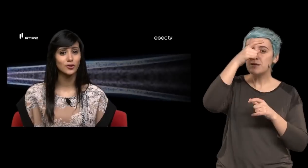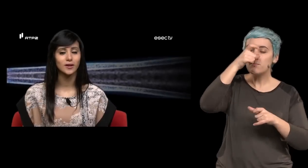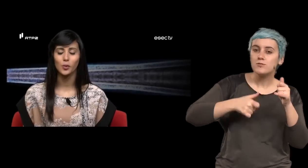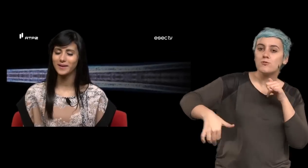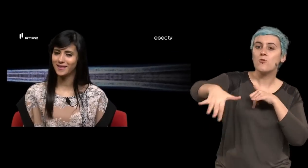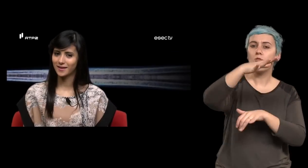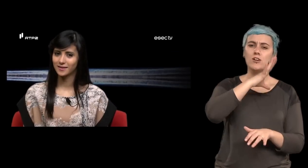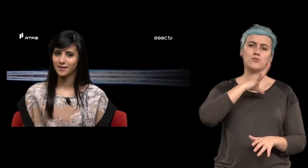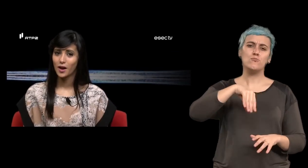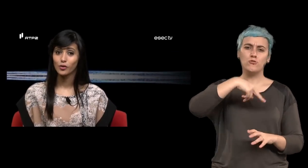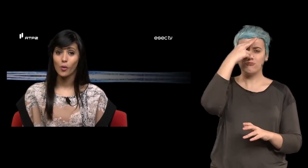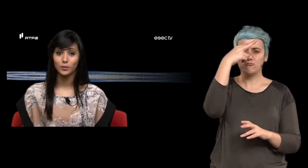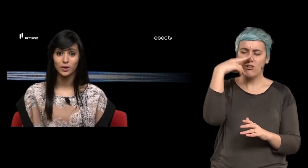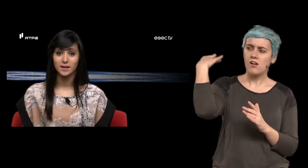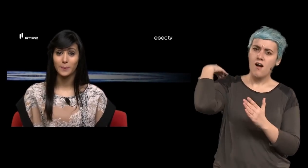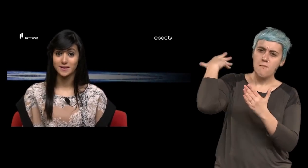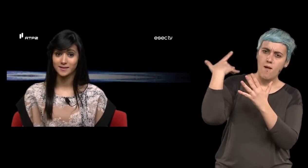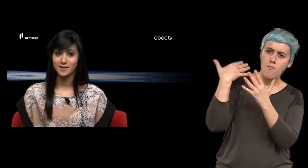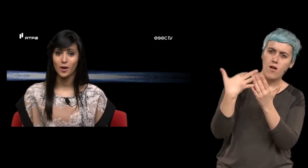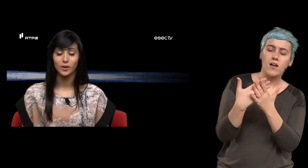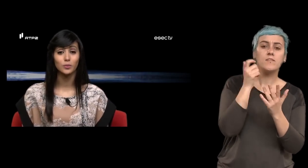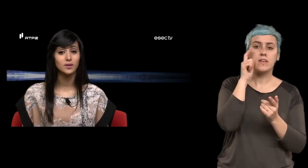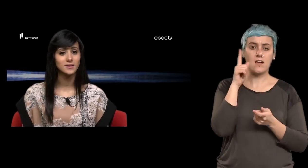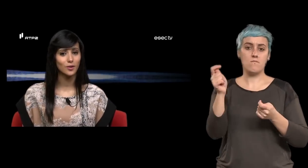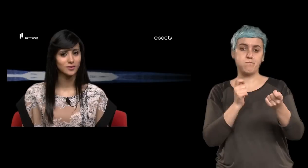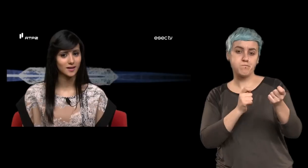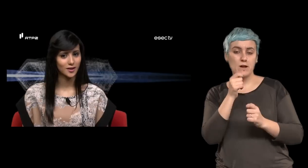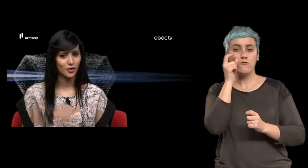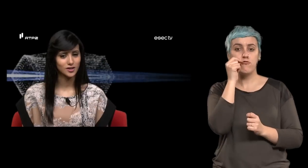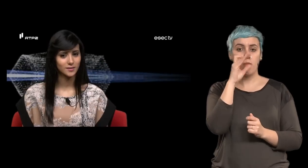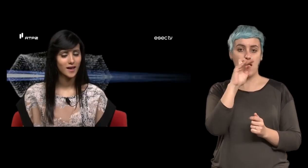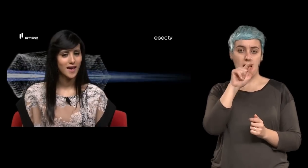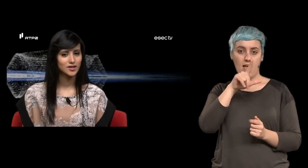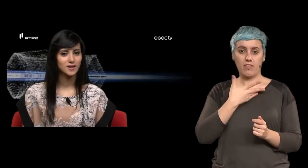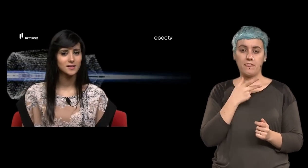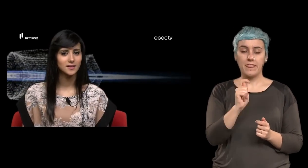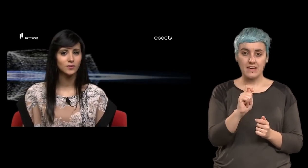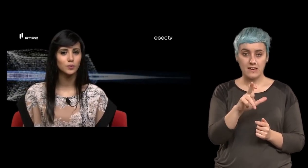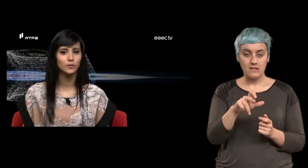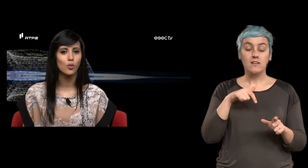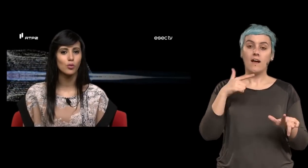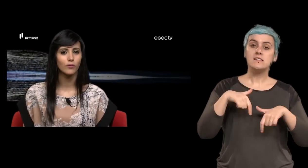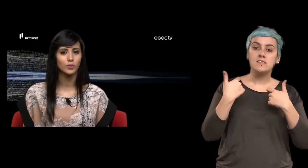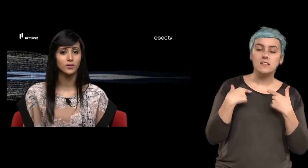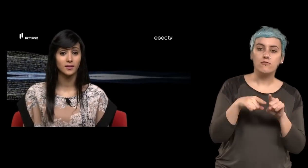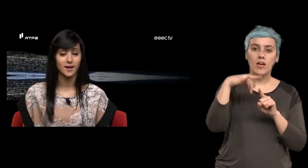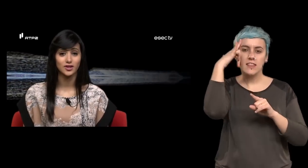história da humanidade com a autoria apresentação e moderação de Helder Costa esta iniciativa provocou o confronto de ideias